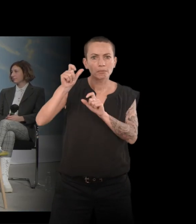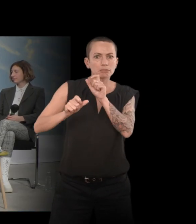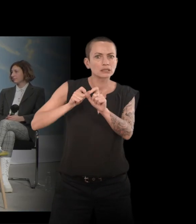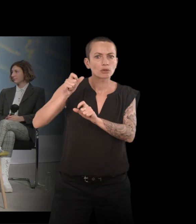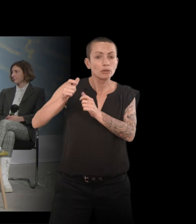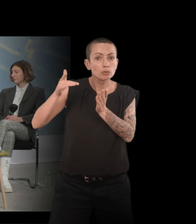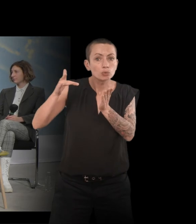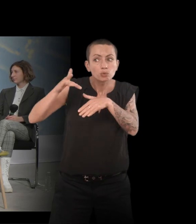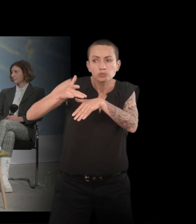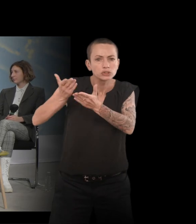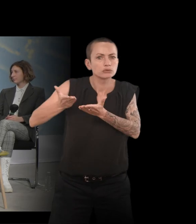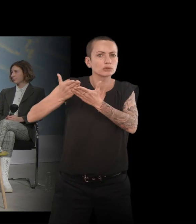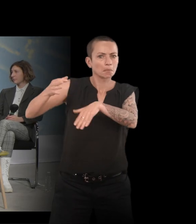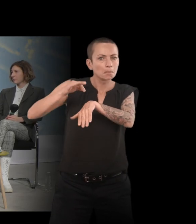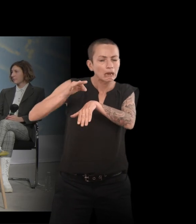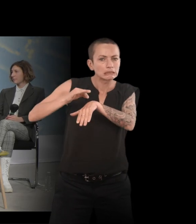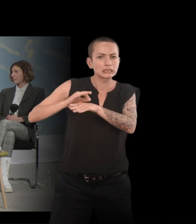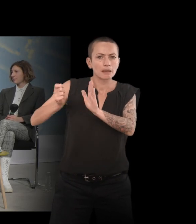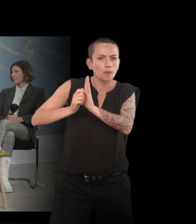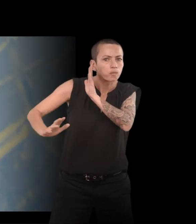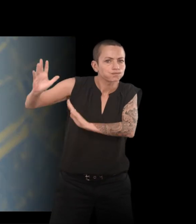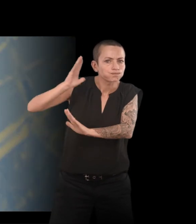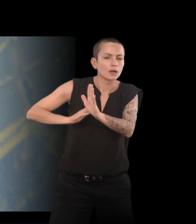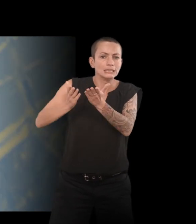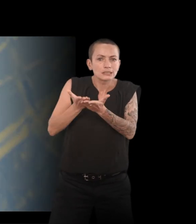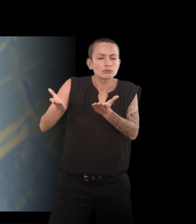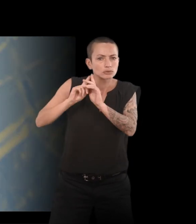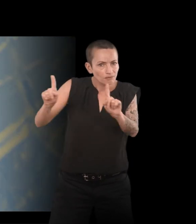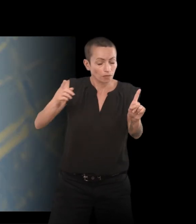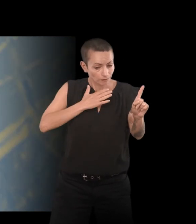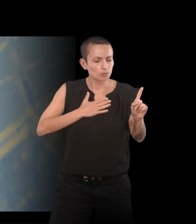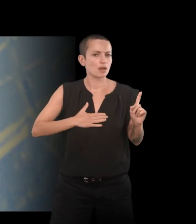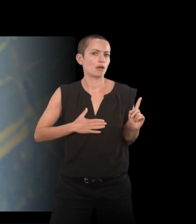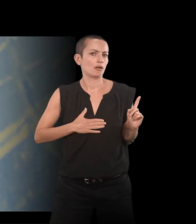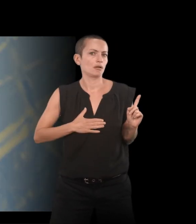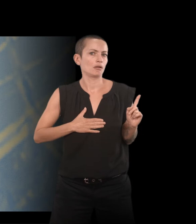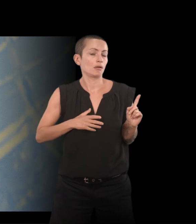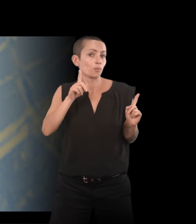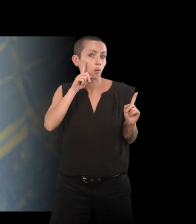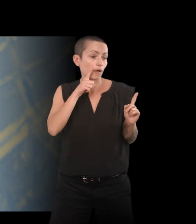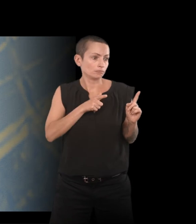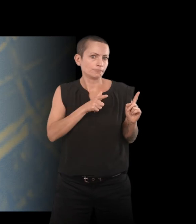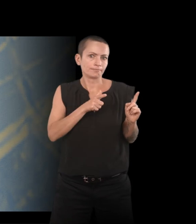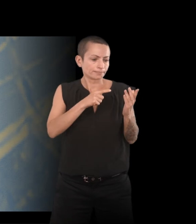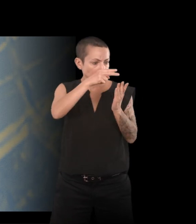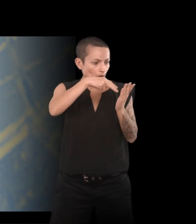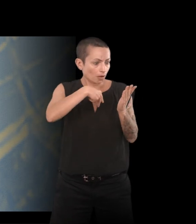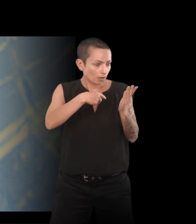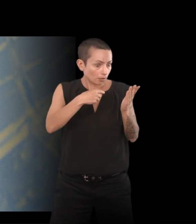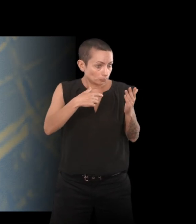époques, dans des lieux, dans des situations différentes, mais où je retrouvais des choses très familières. Et la philosophie ne m'a pas